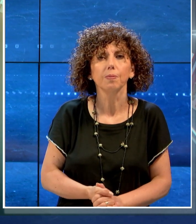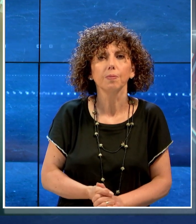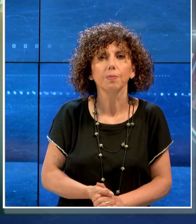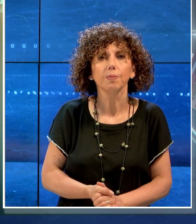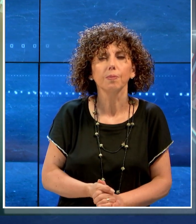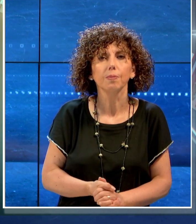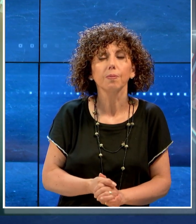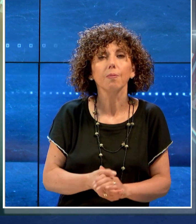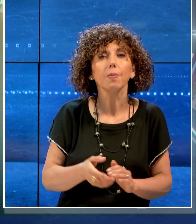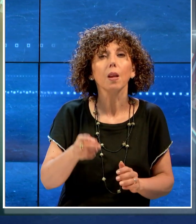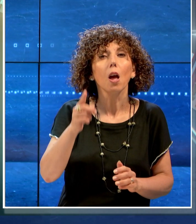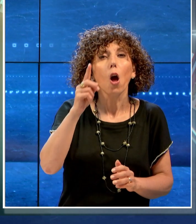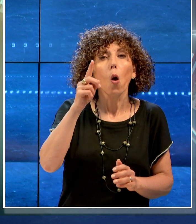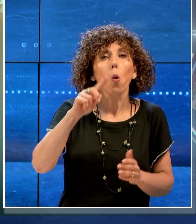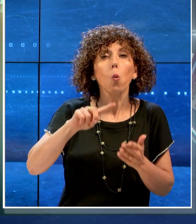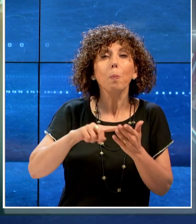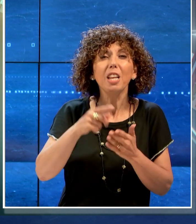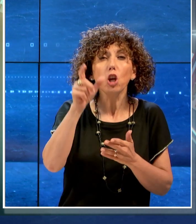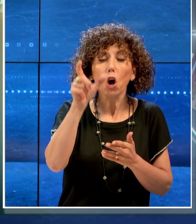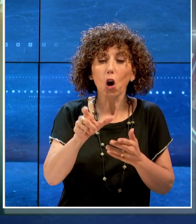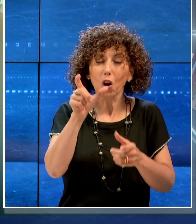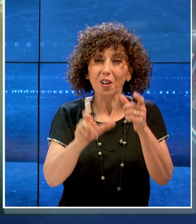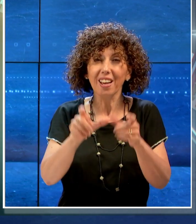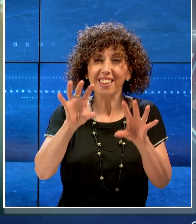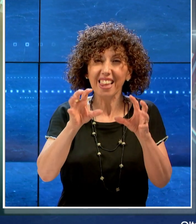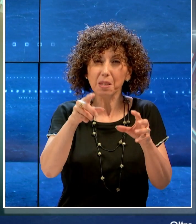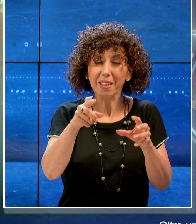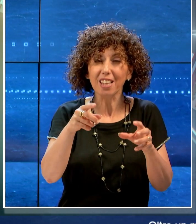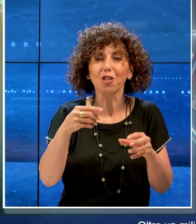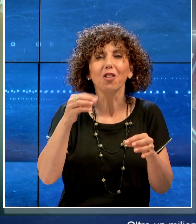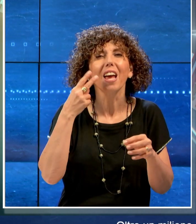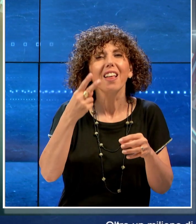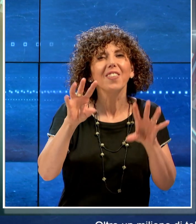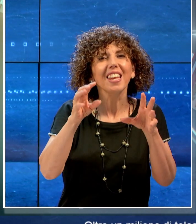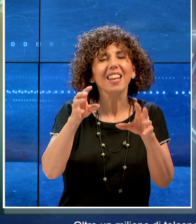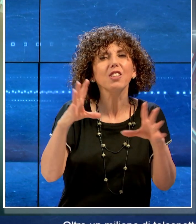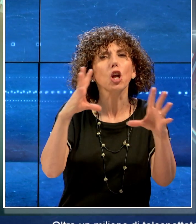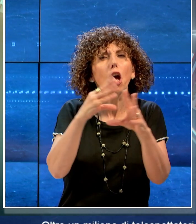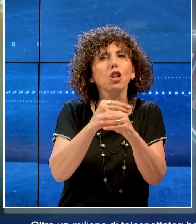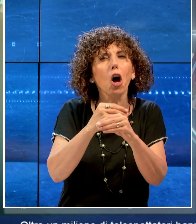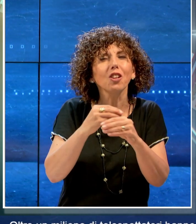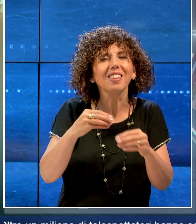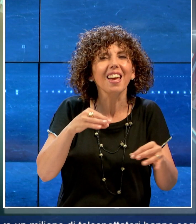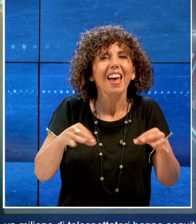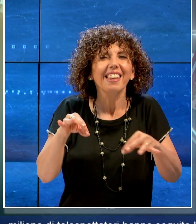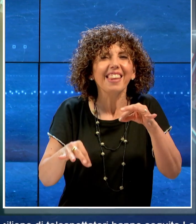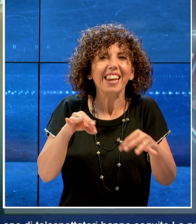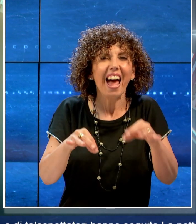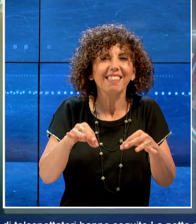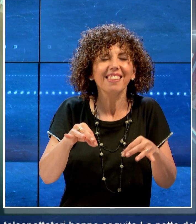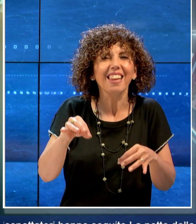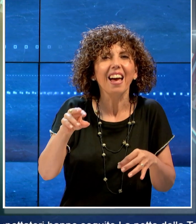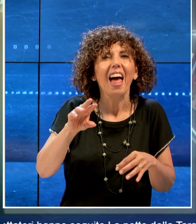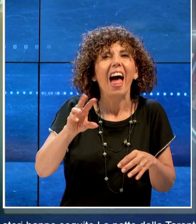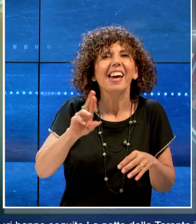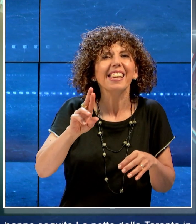Oltre un milione di telespettatori hanno seguito la notte della Taranta in diretta su Rai 3. Il piccolo